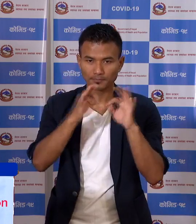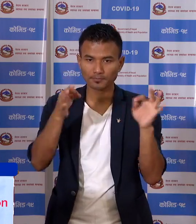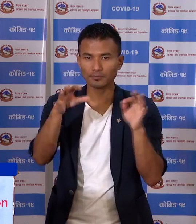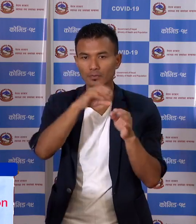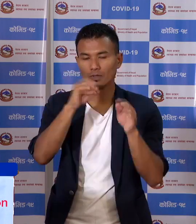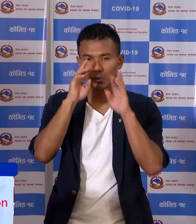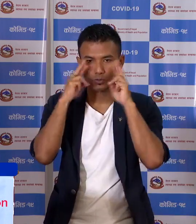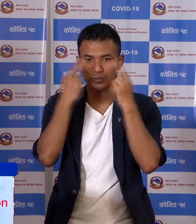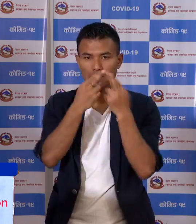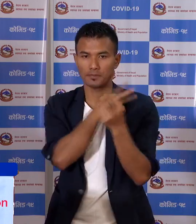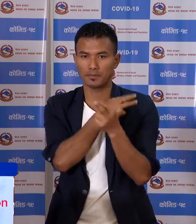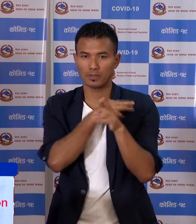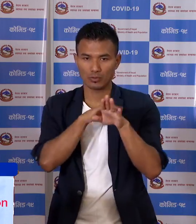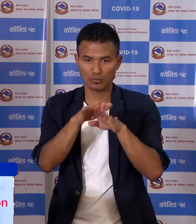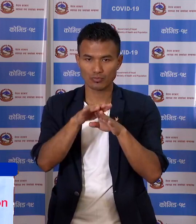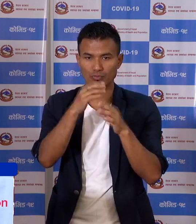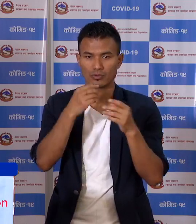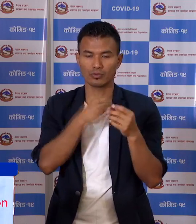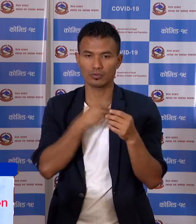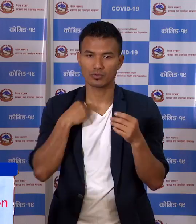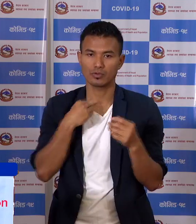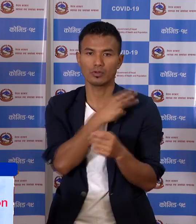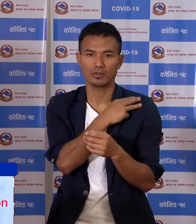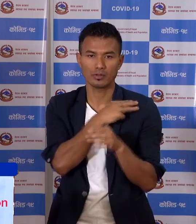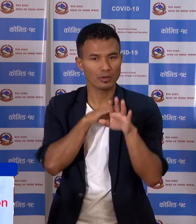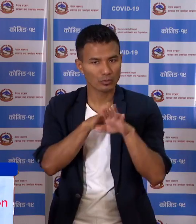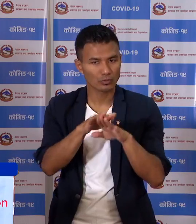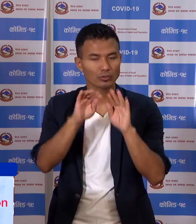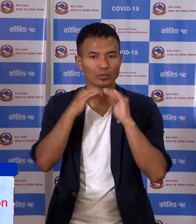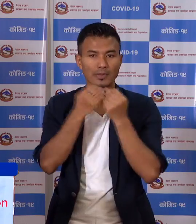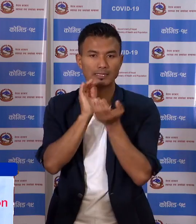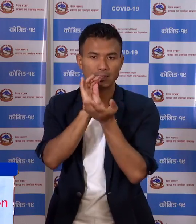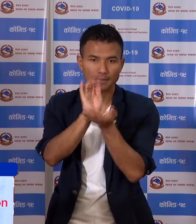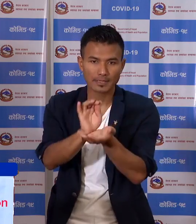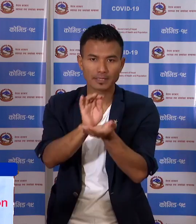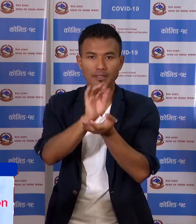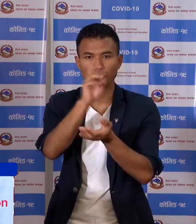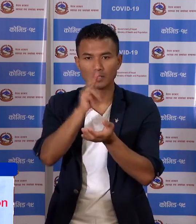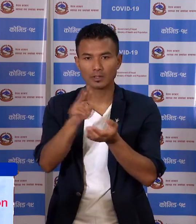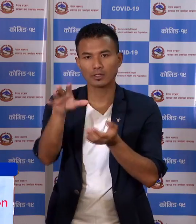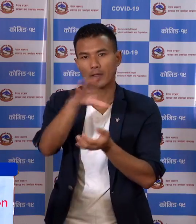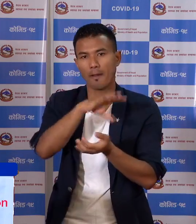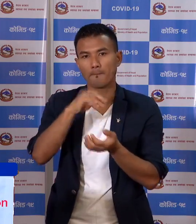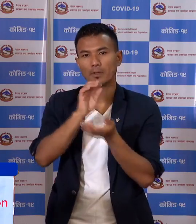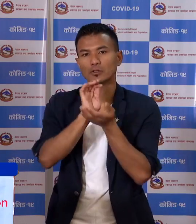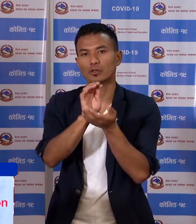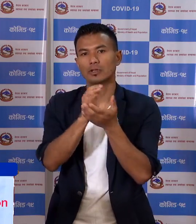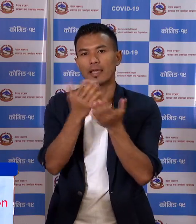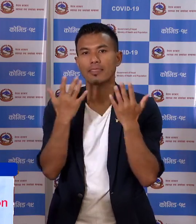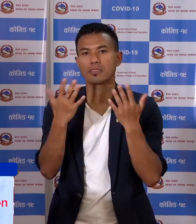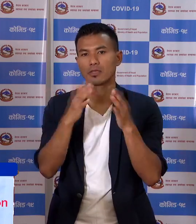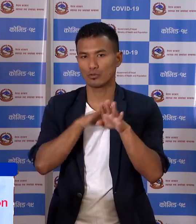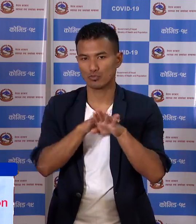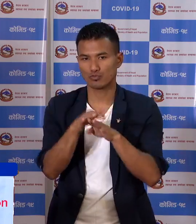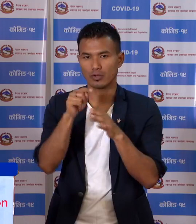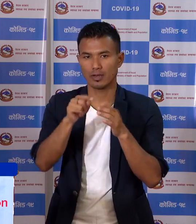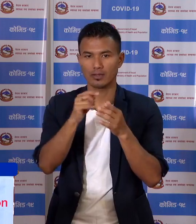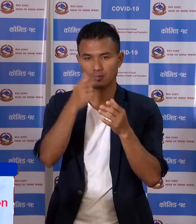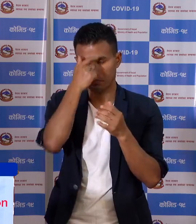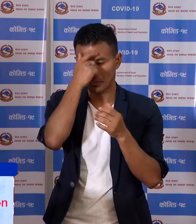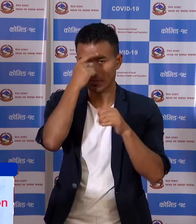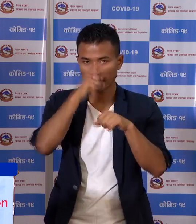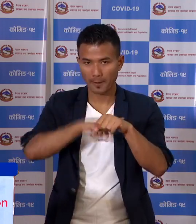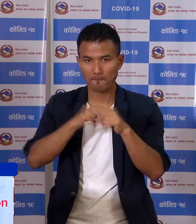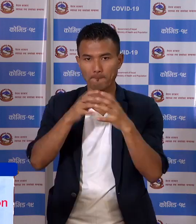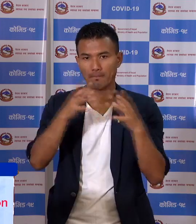र स्वास्त्य कर्मी लाई र समाज सेवी तथा ती संपूर्ण सवयोगी हातरू जुन अईलेक आपत को